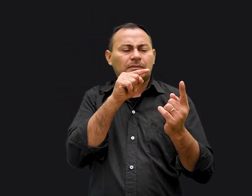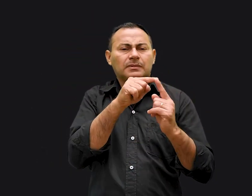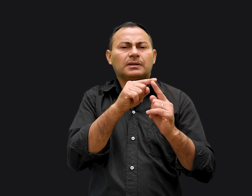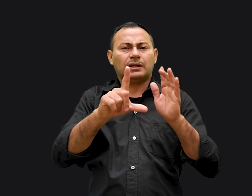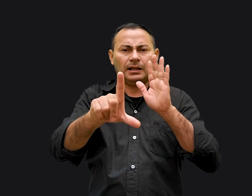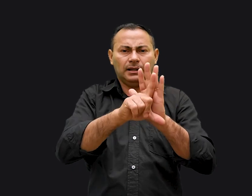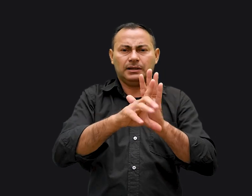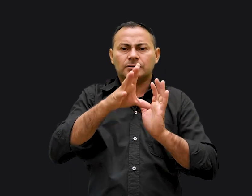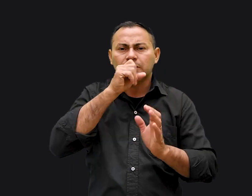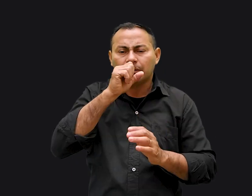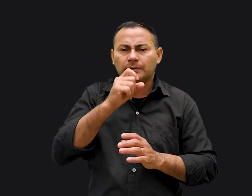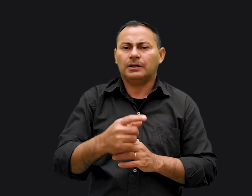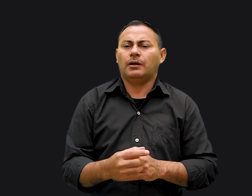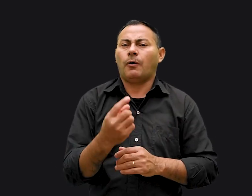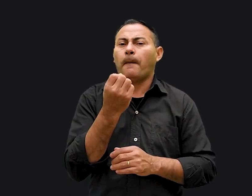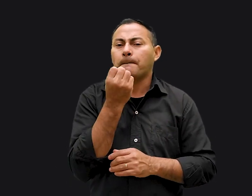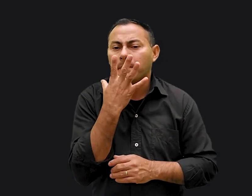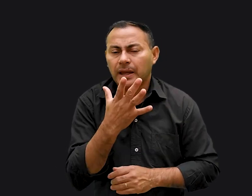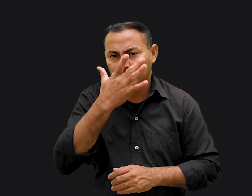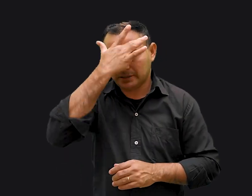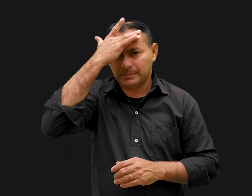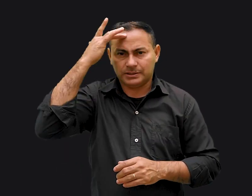sábado era para o bem do homem.